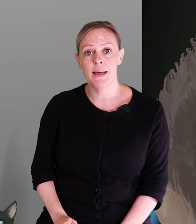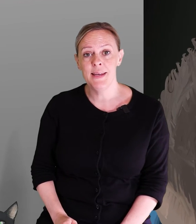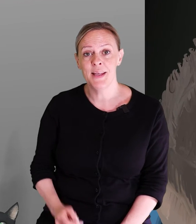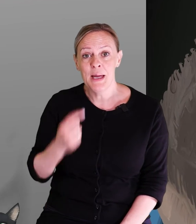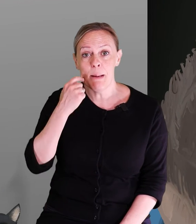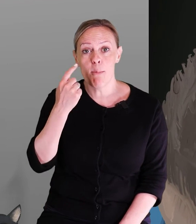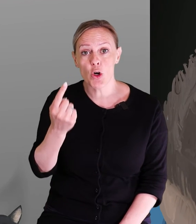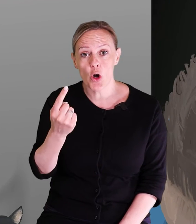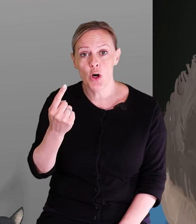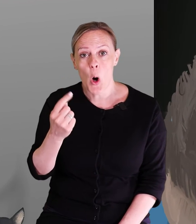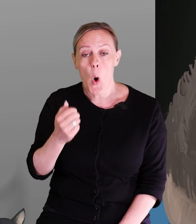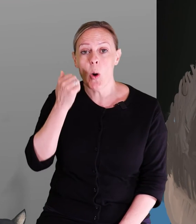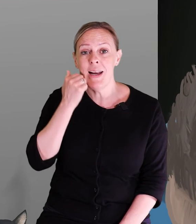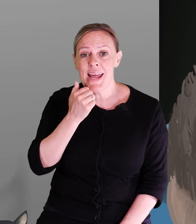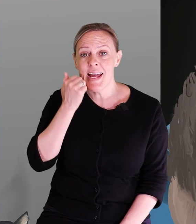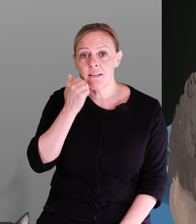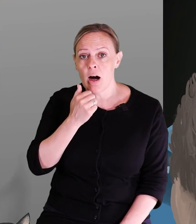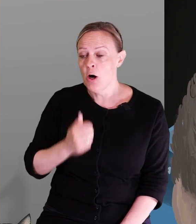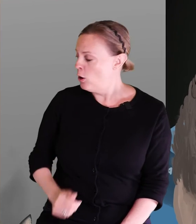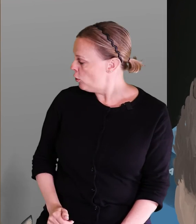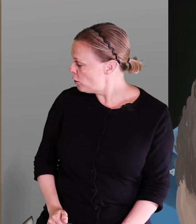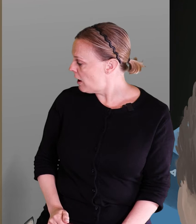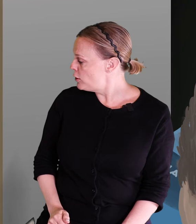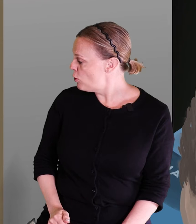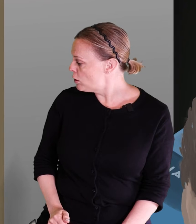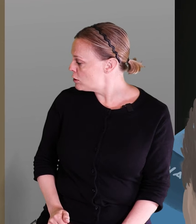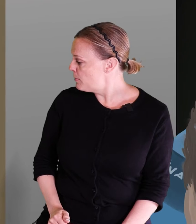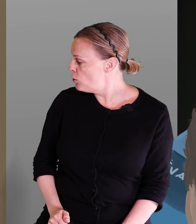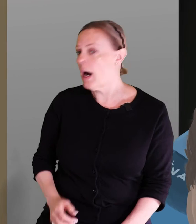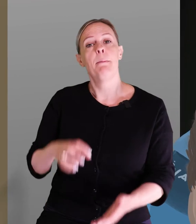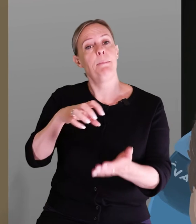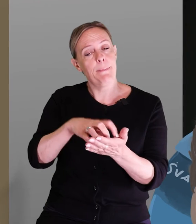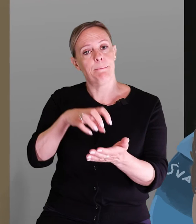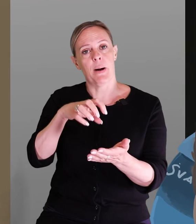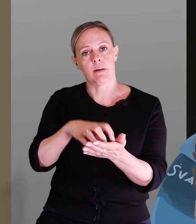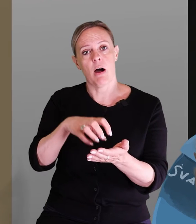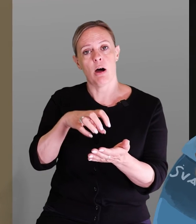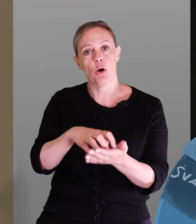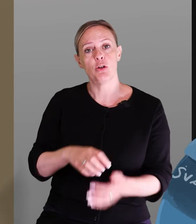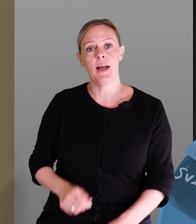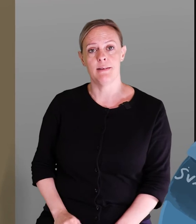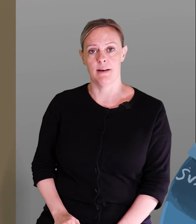hit imorgon och lekar. Och då kan vi ju också bjuda pepparkakor åt henne.